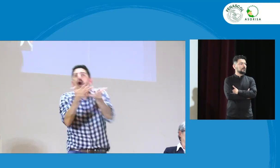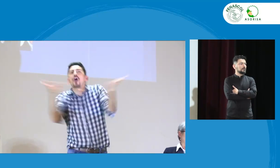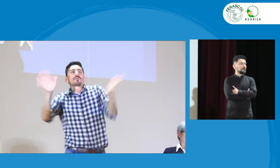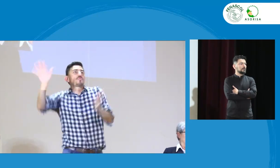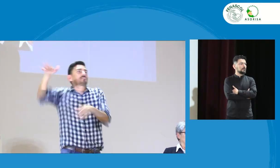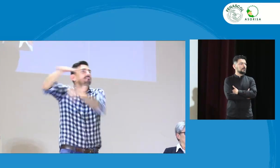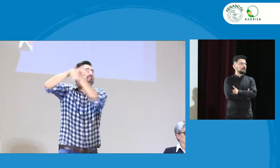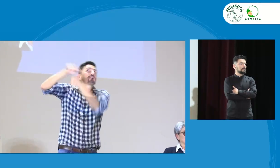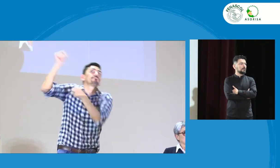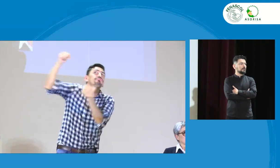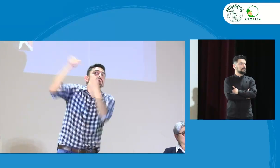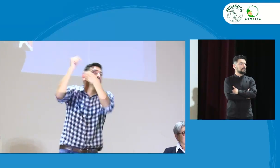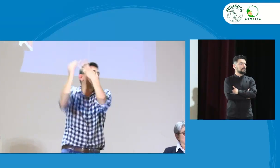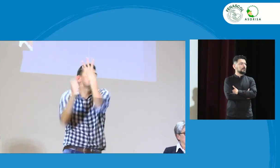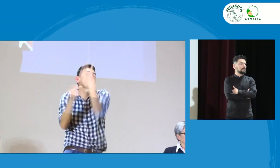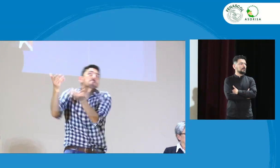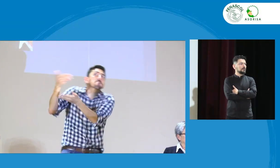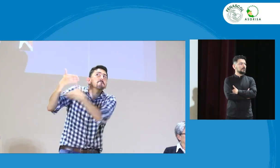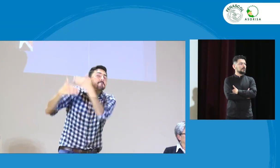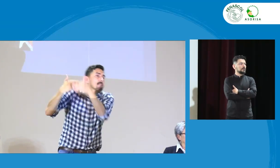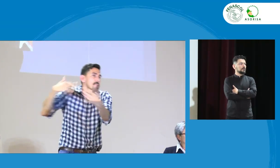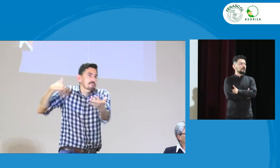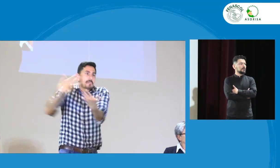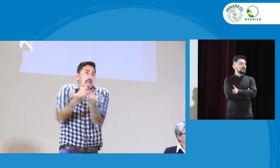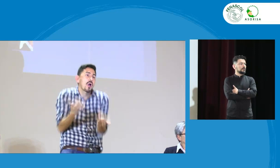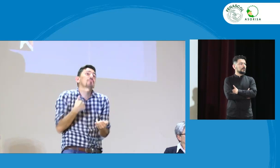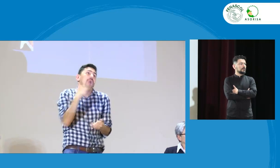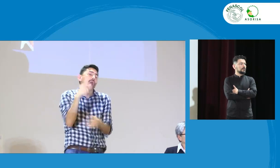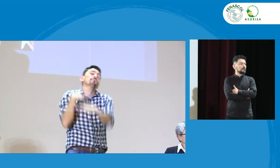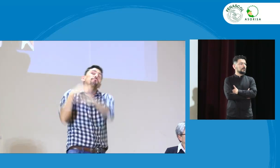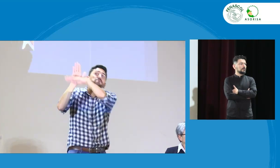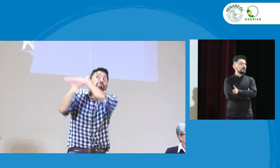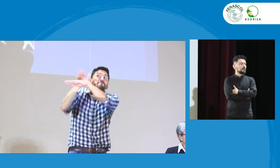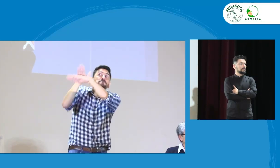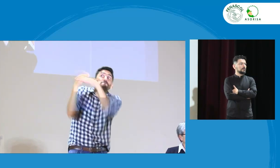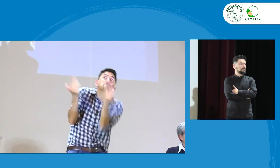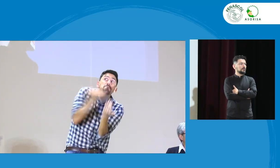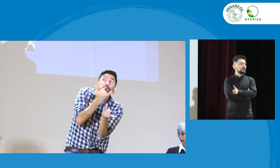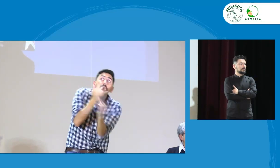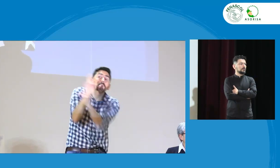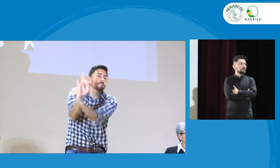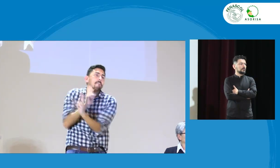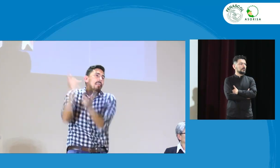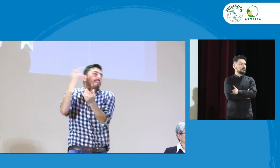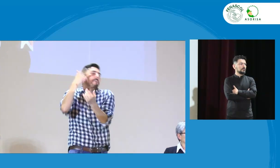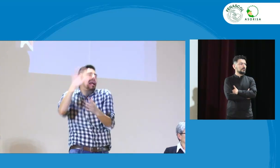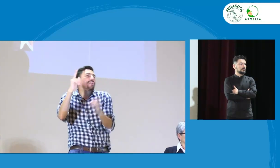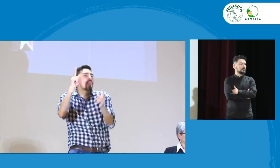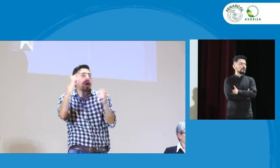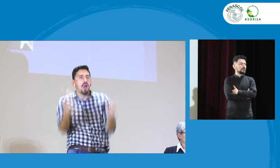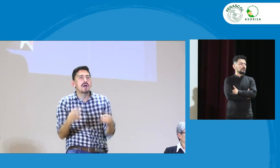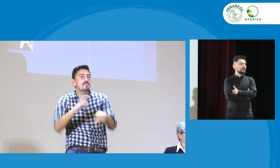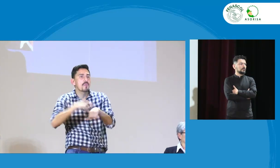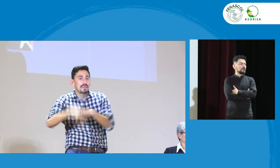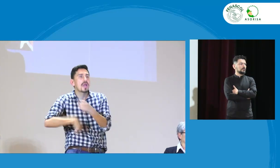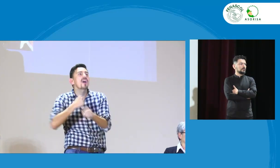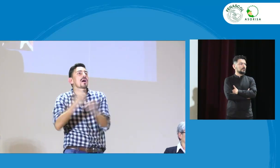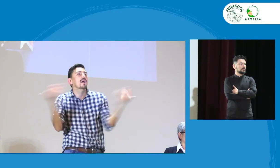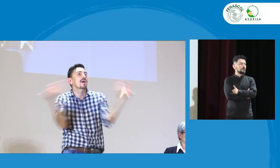del Ministerio, mientras nosotros prestamos atención a otras acciones diferentes. Nosotros, obviamente, pues no